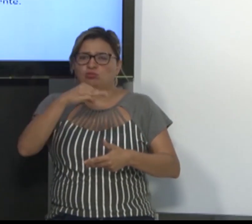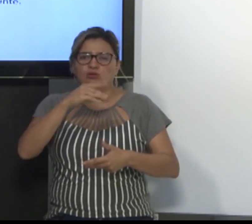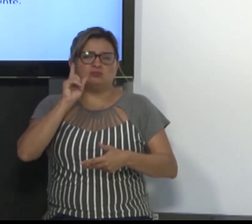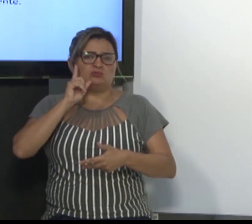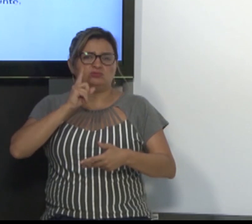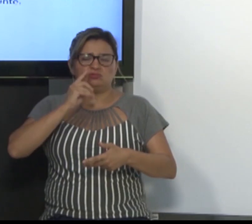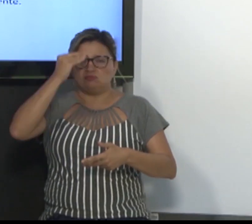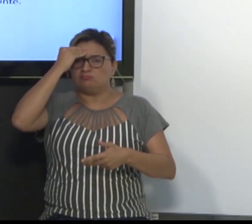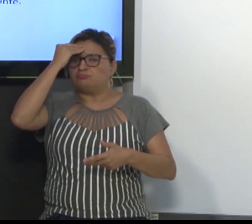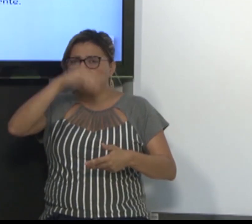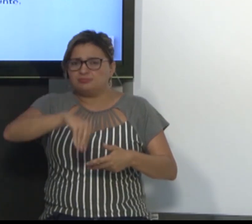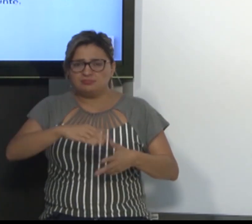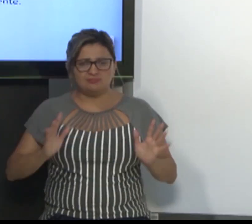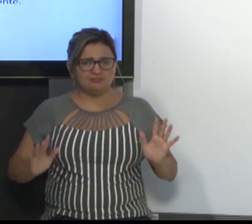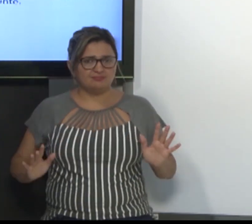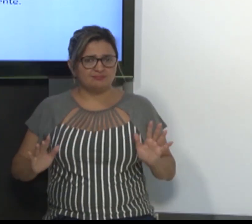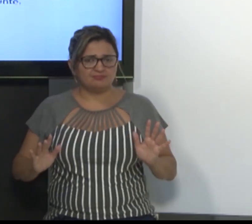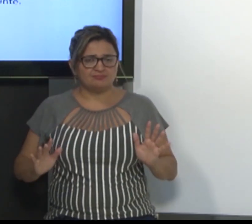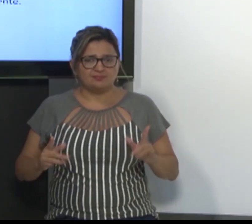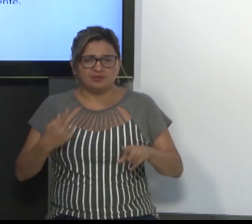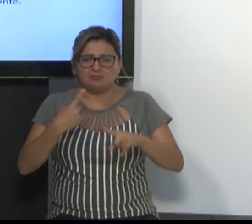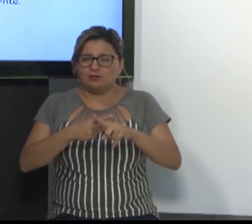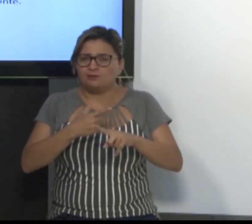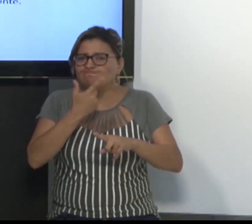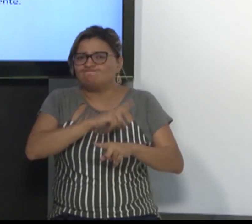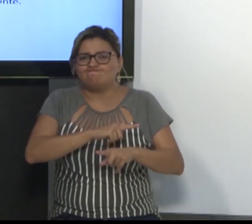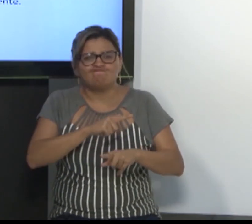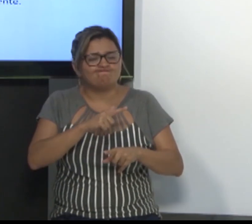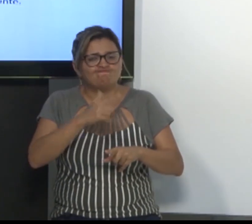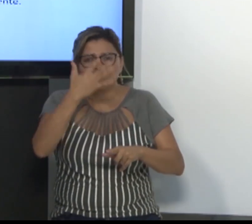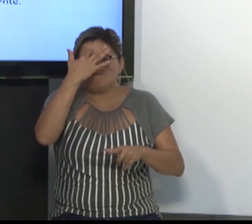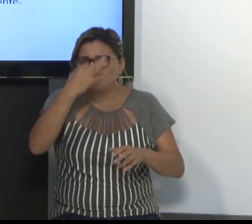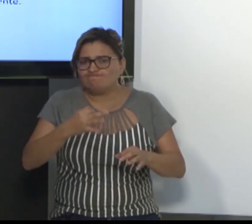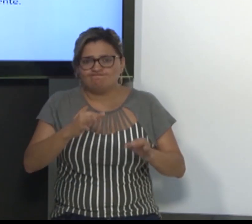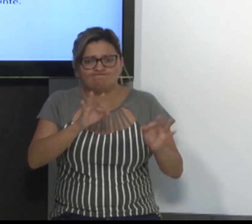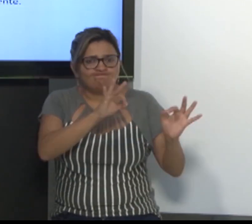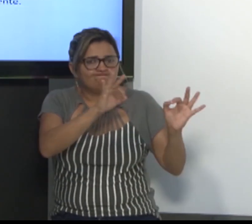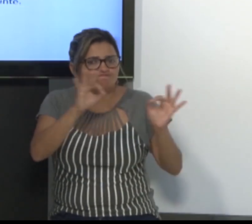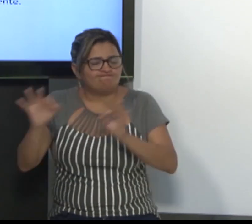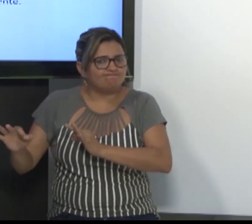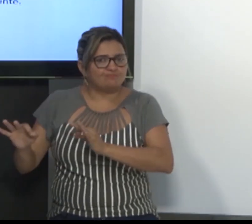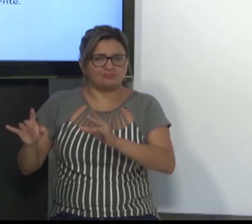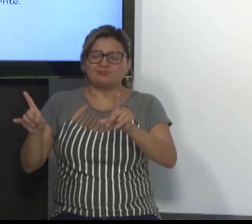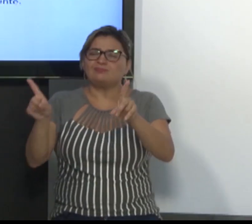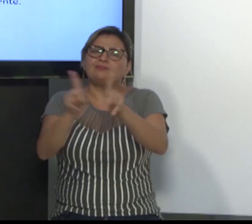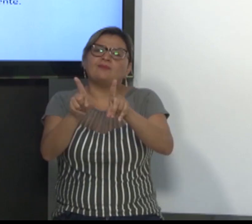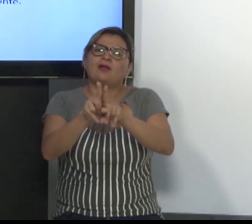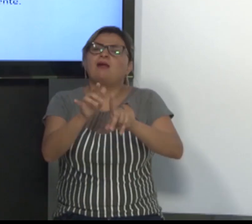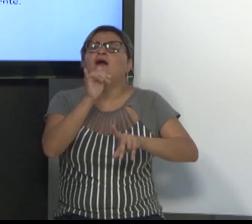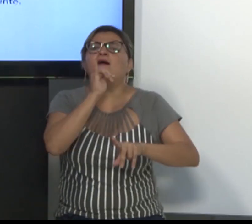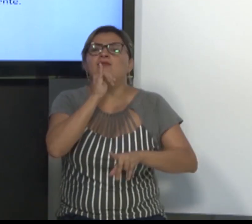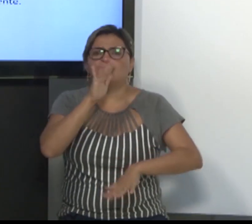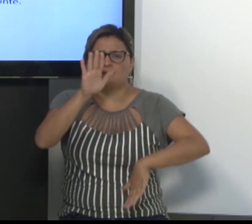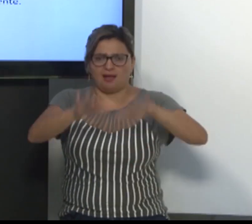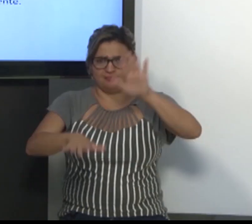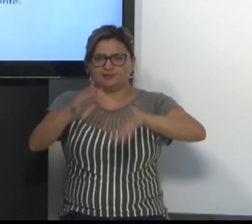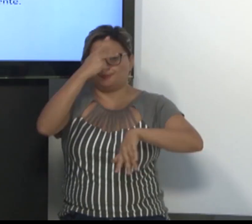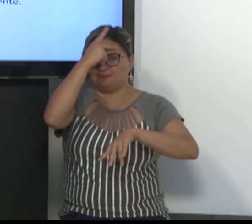ela acontece tanto para os ouvintes quanto para os surdos. Eles não conseguem ter compreensão do conteúdo se o